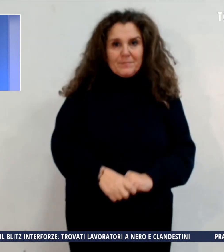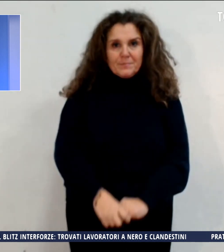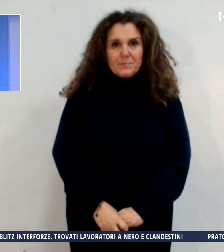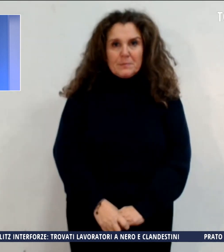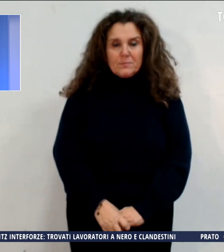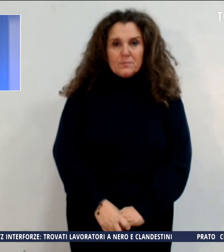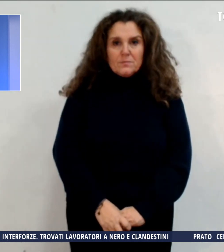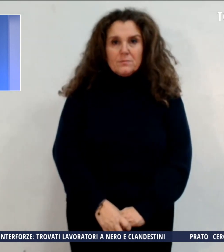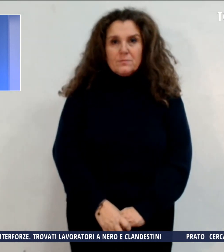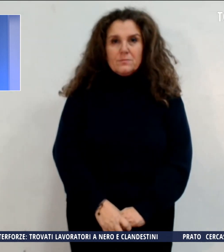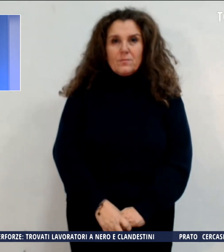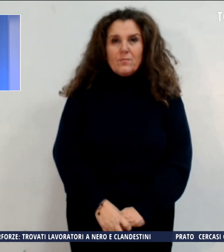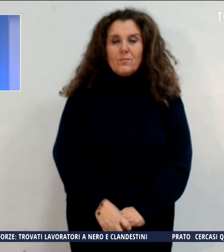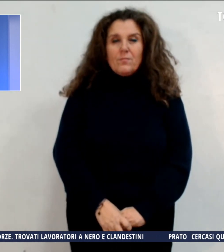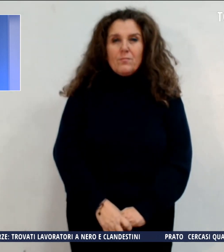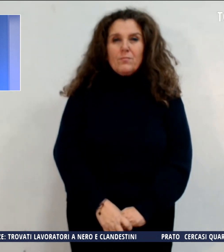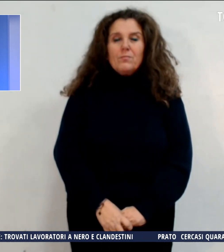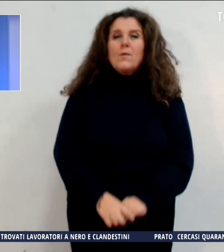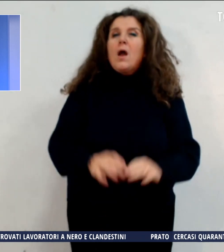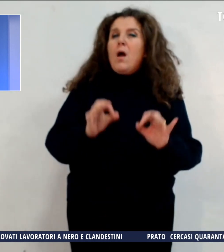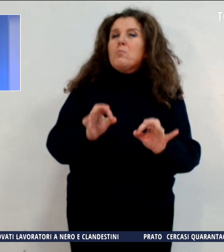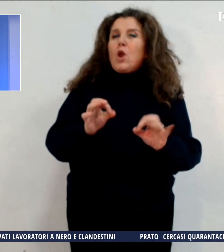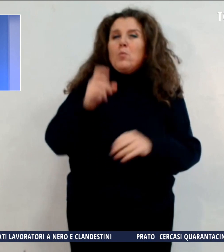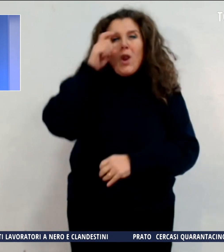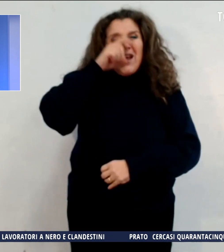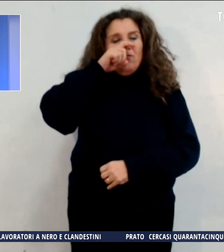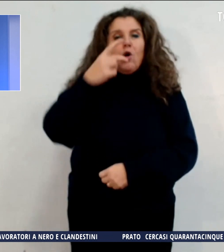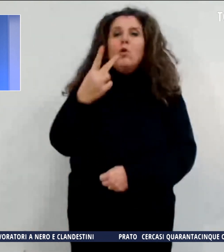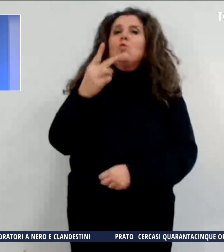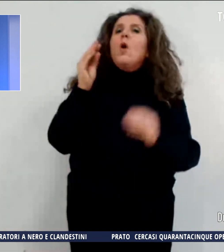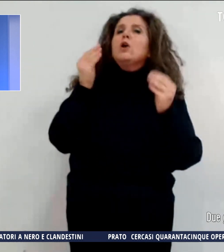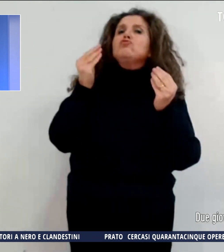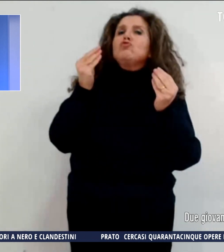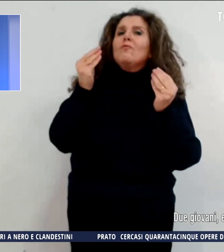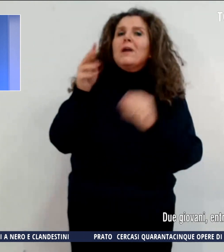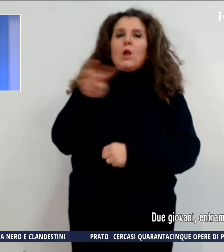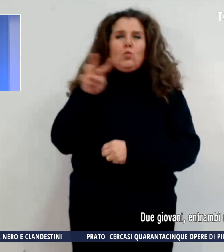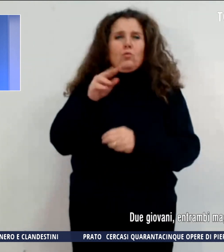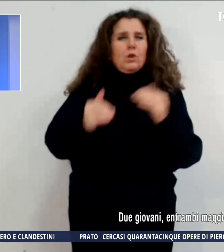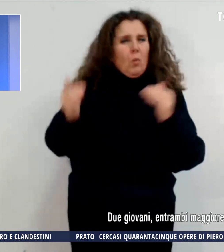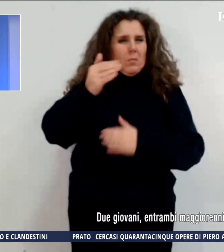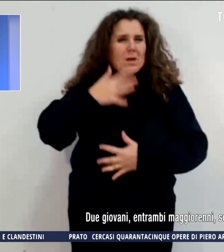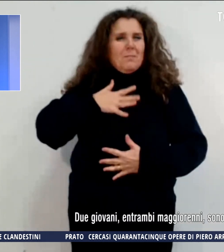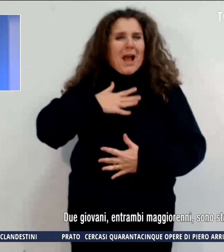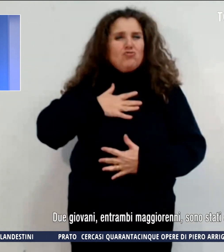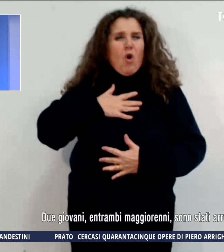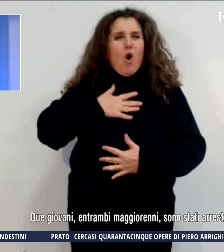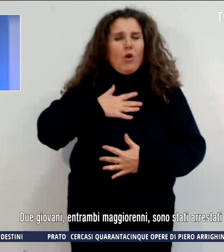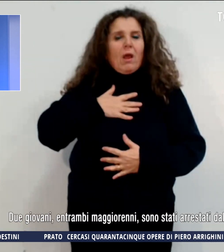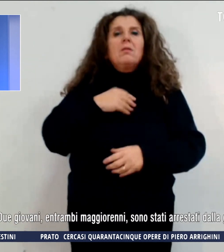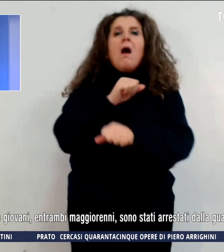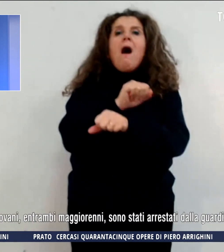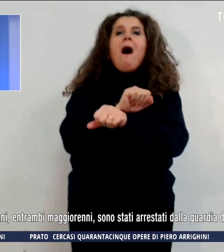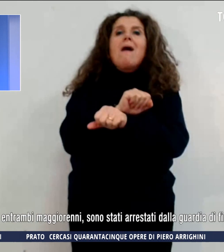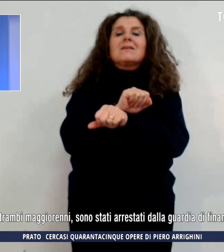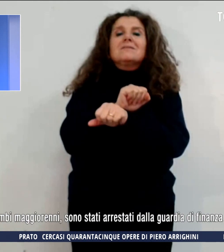E restando proprio a Livorno, due giovani, entrambi maggiorenni, sono stati arrestati dalla